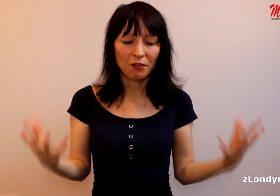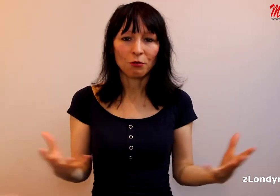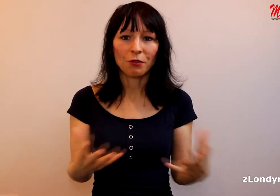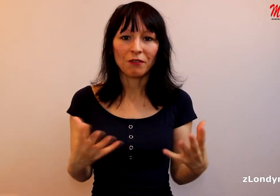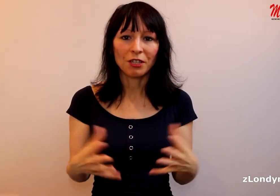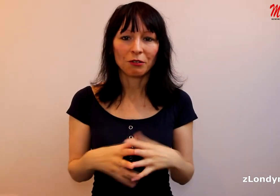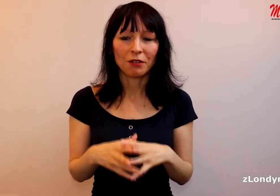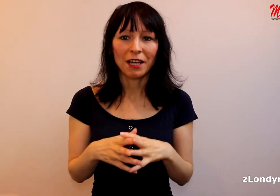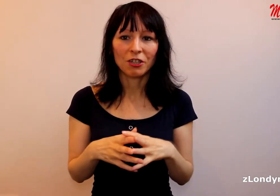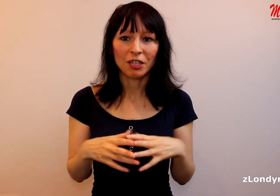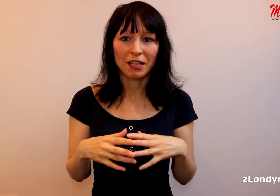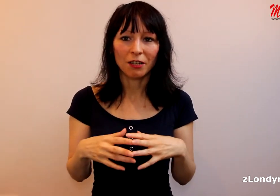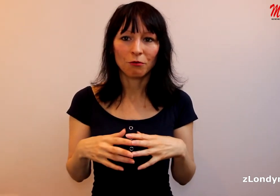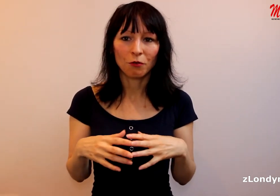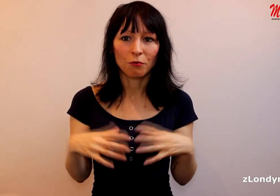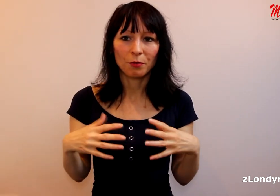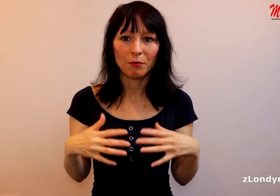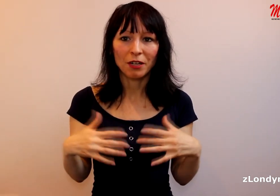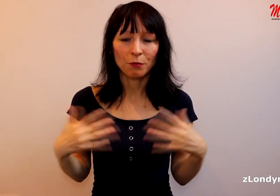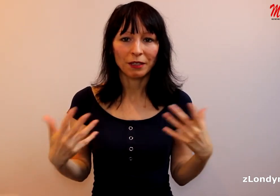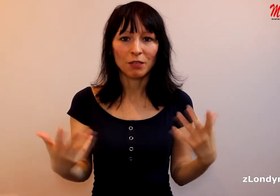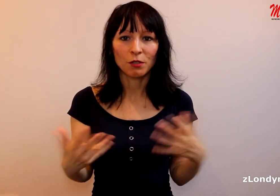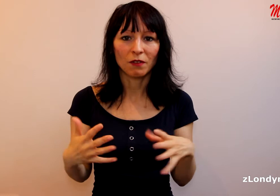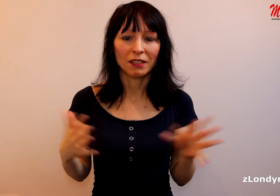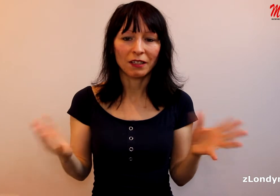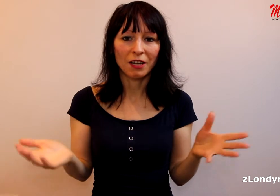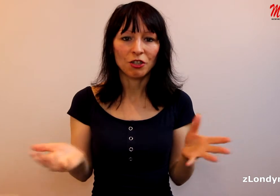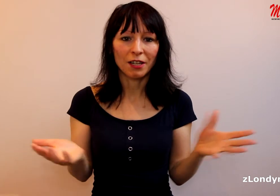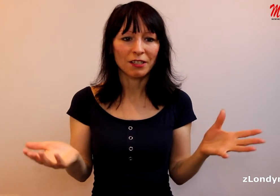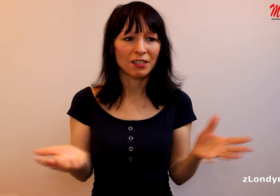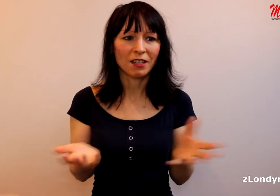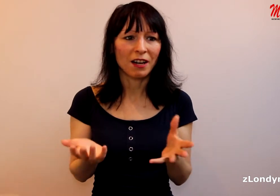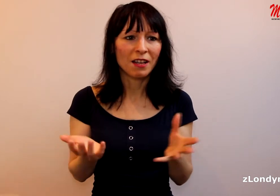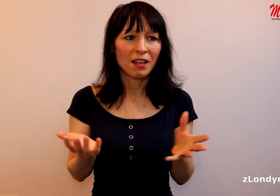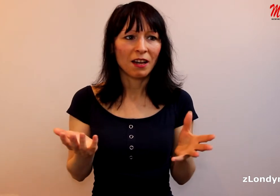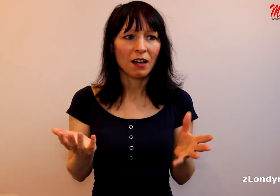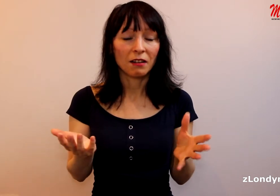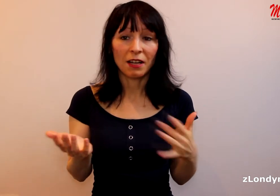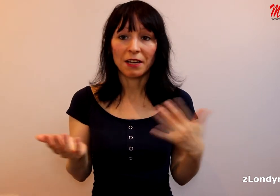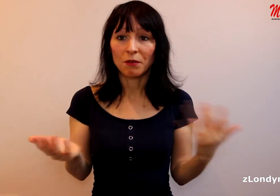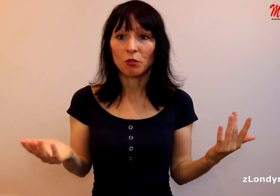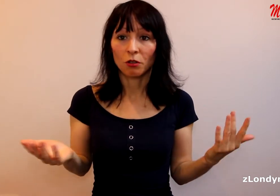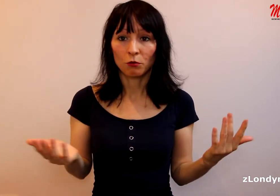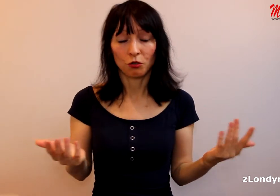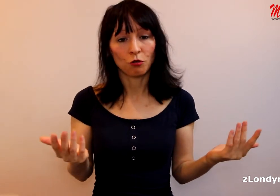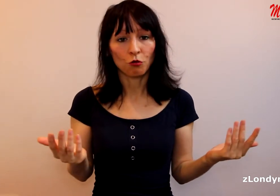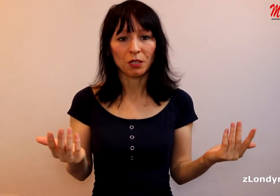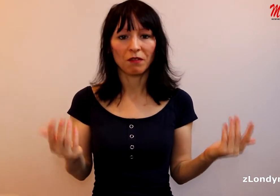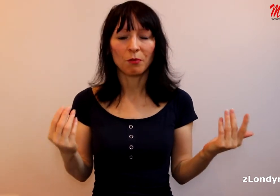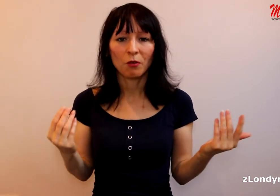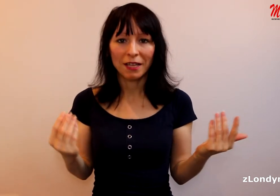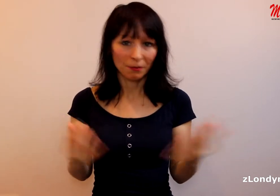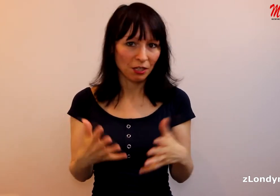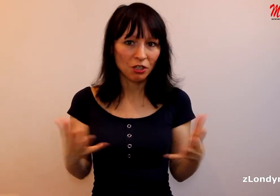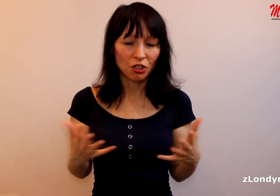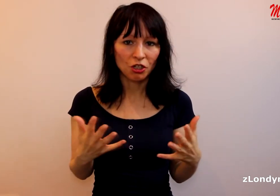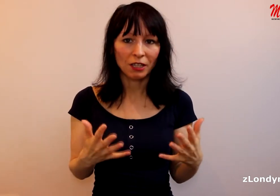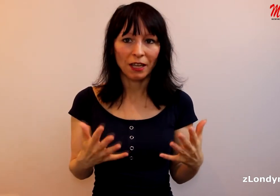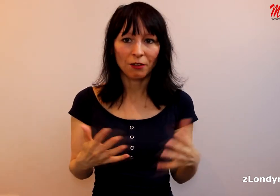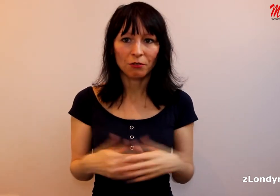vyrojuje v těchto dnech, že z nějakého důvodu prý byla špatná spisovatelka a ještě rasistka. A já nevím co, což mě trošku překvapilo. Já jsem jí knížky četla jako